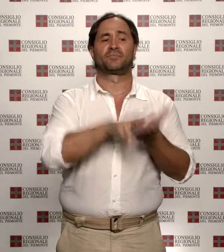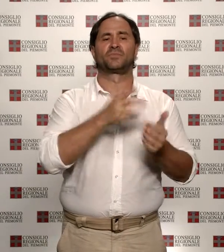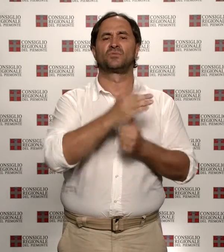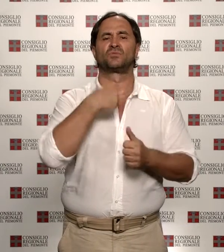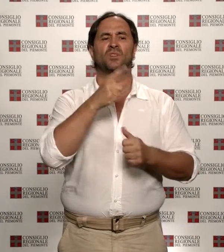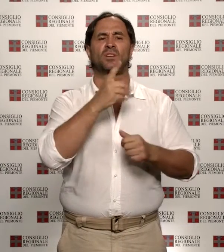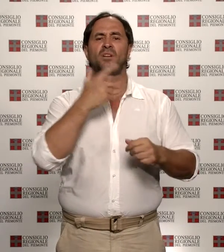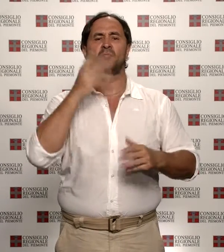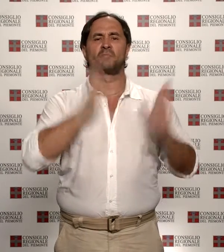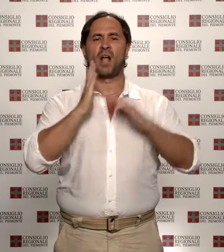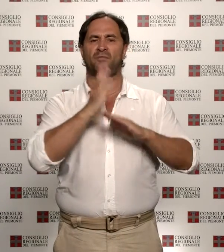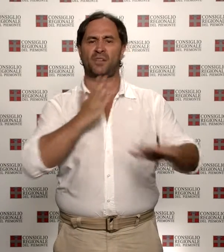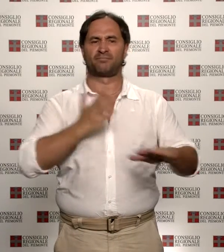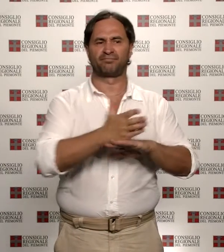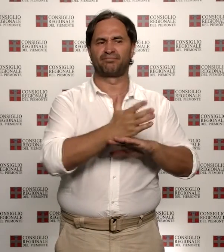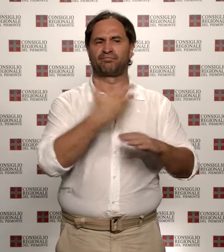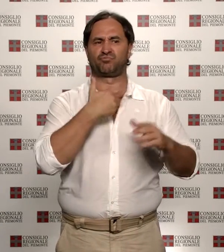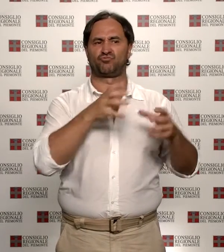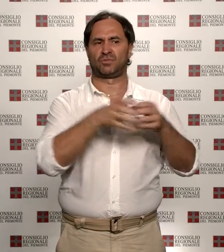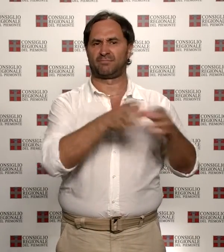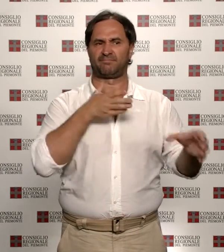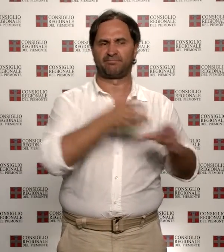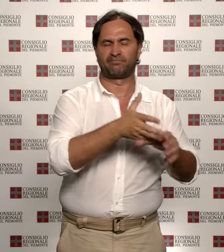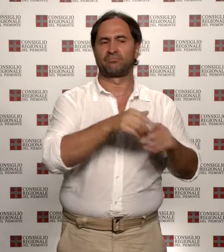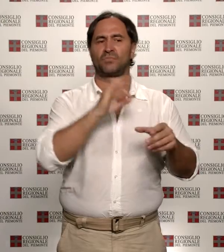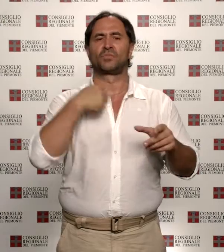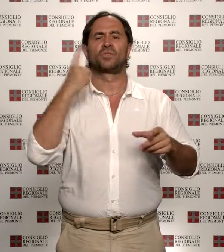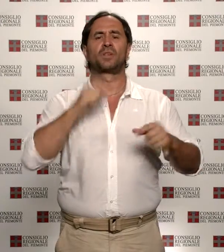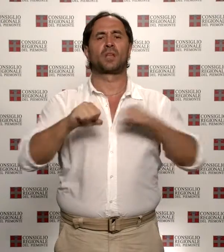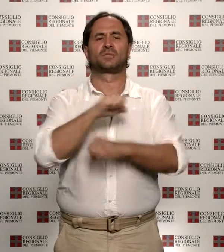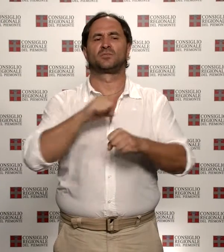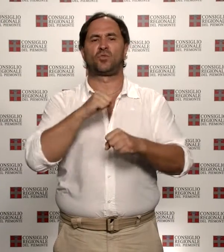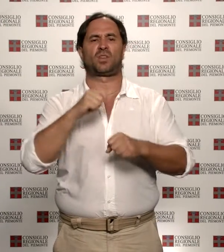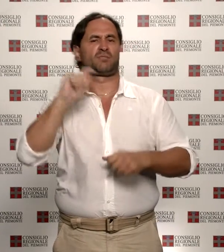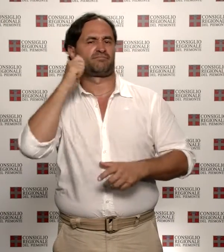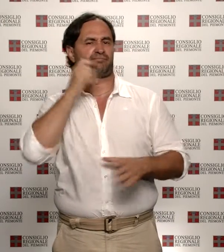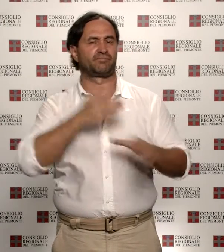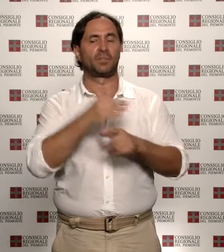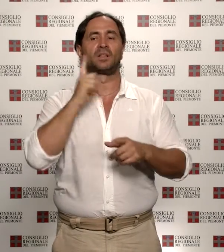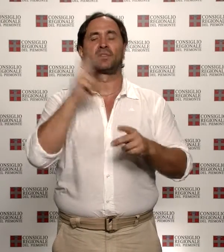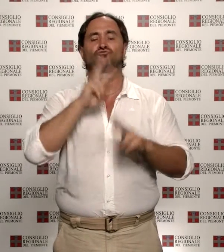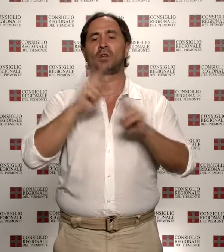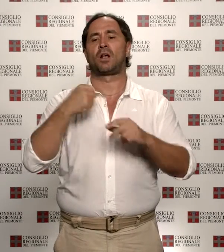mafiose, interventi per il contrasto del fenomeno criminoso e promozione della cultura della legalità.